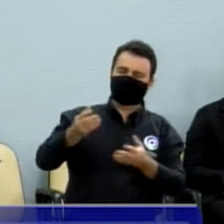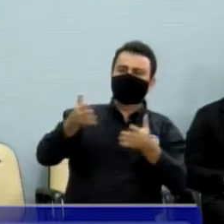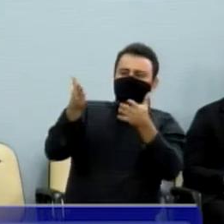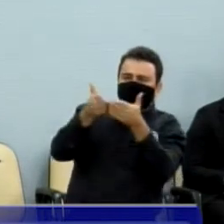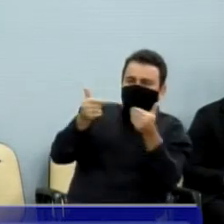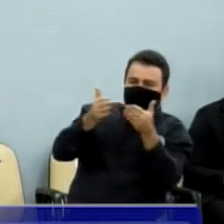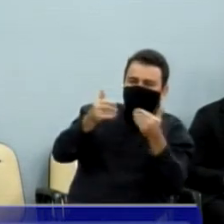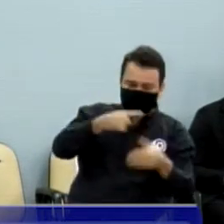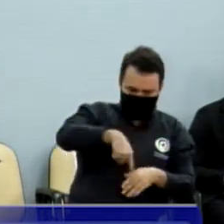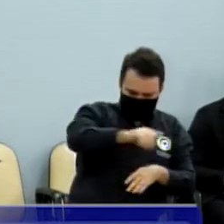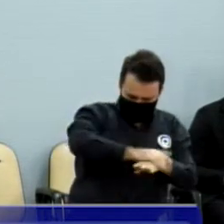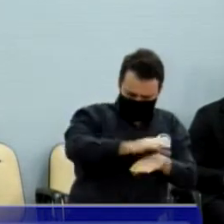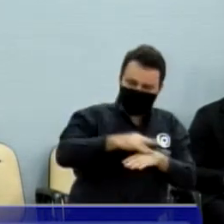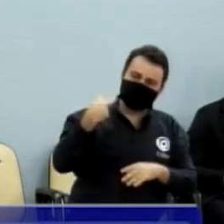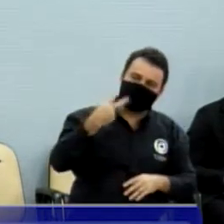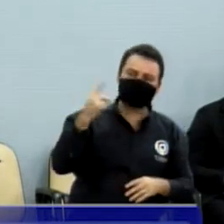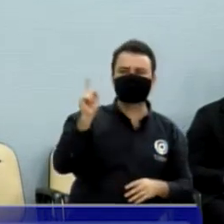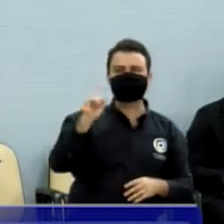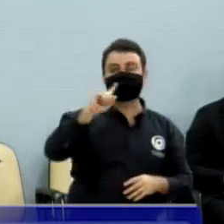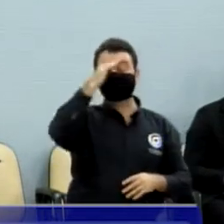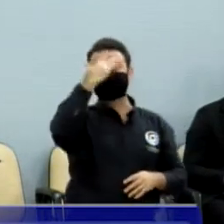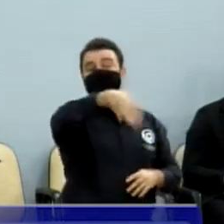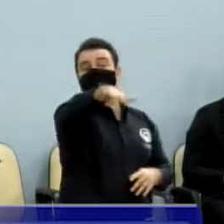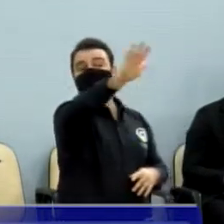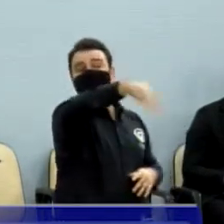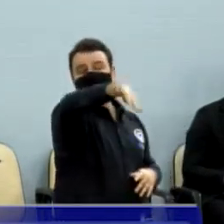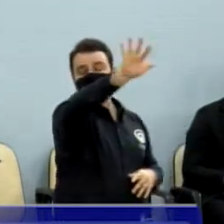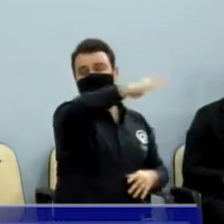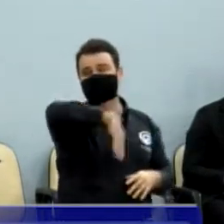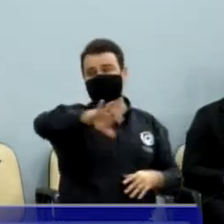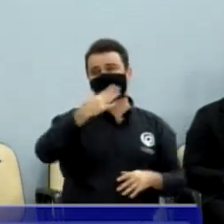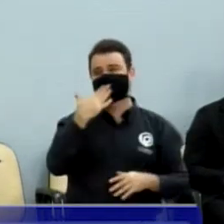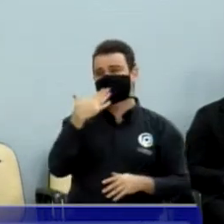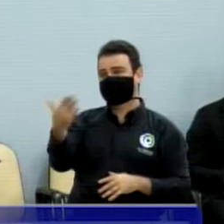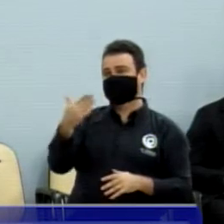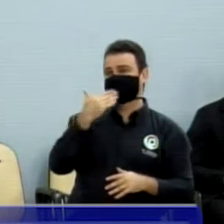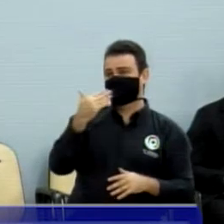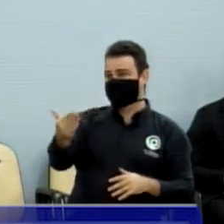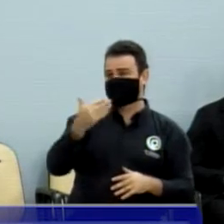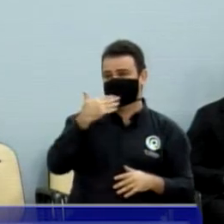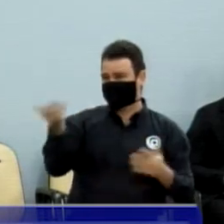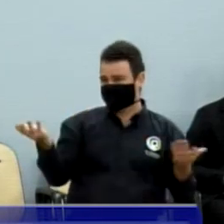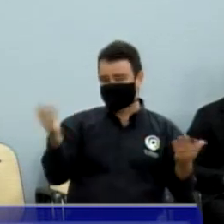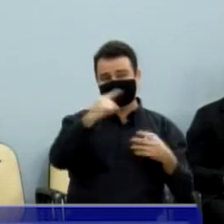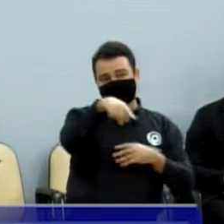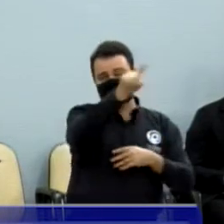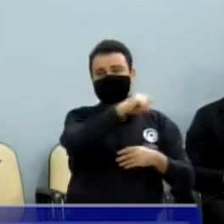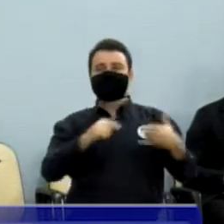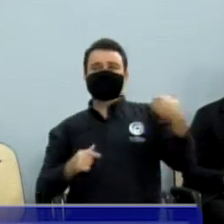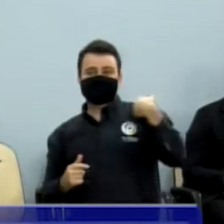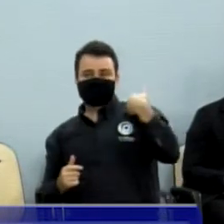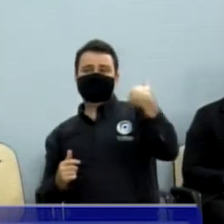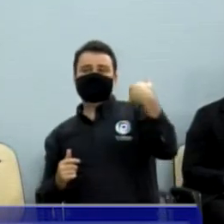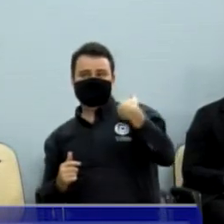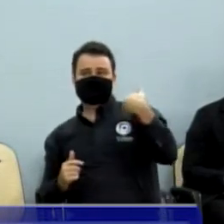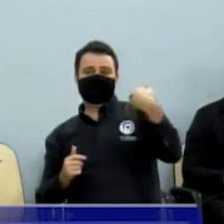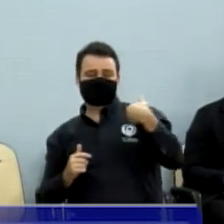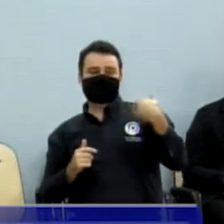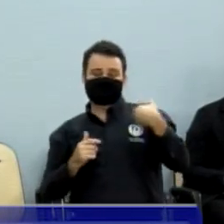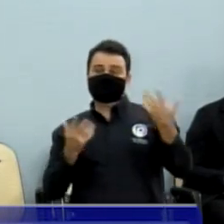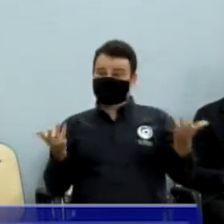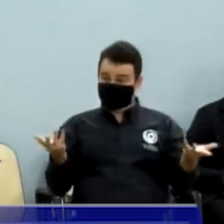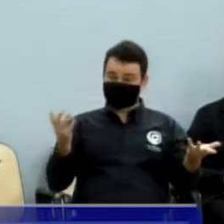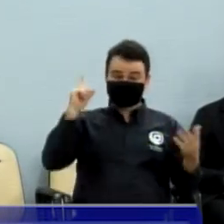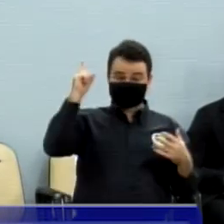nossos, somos da população, a população, vereador Peixão, ela nos cobra na fila da